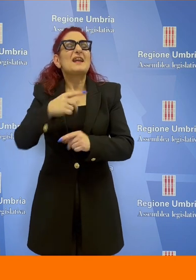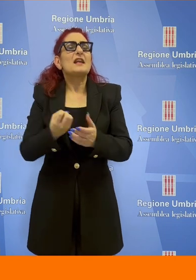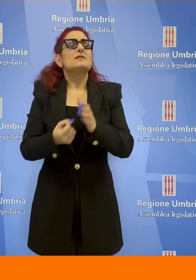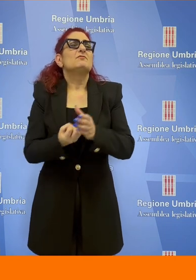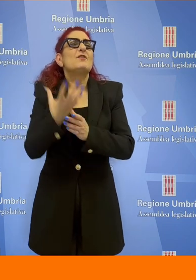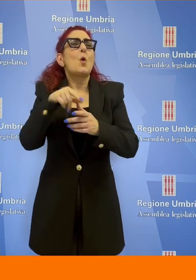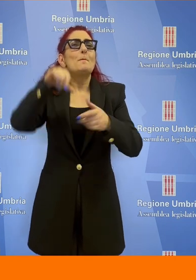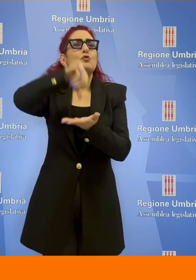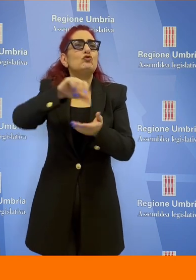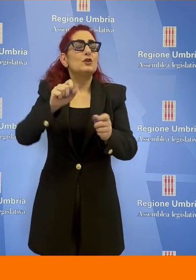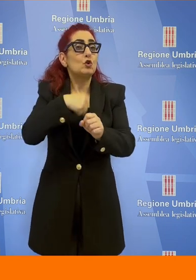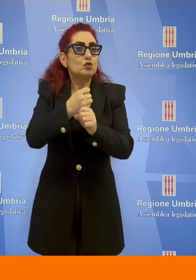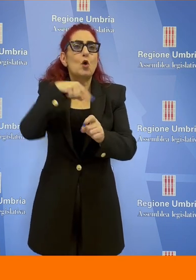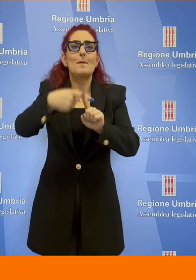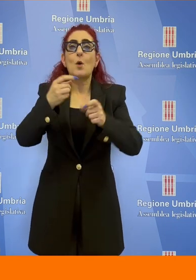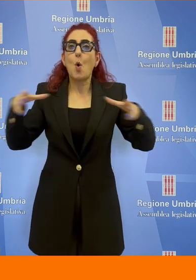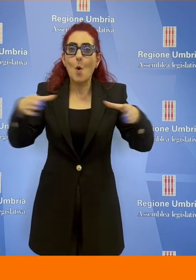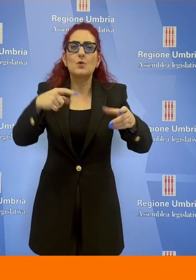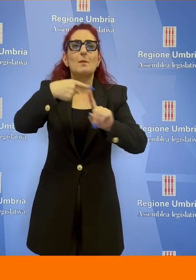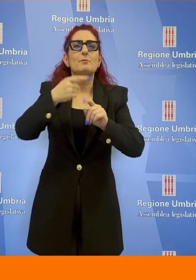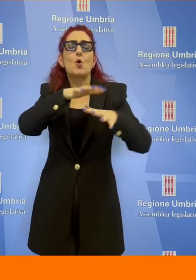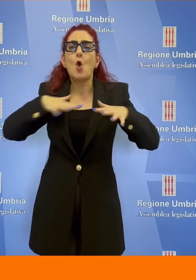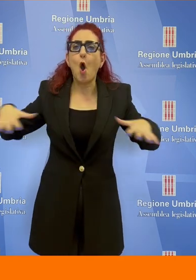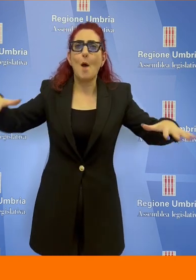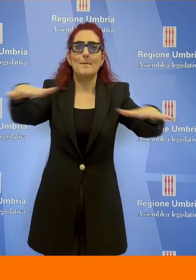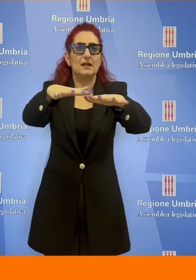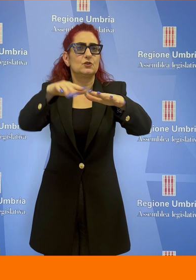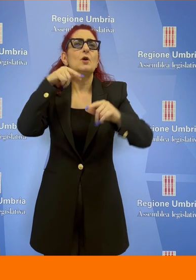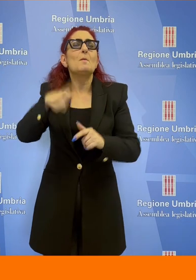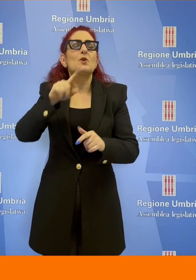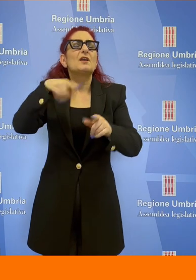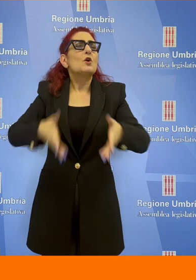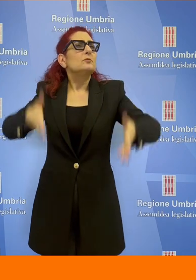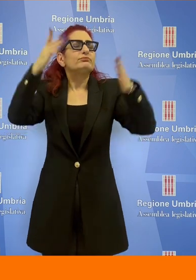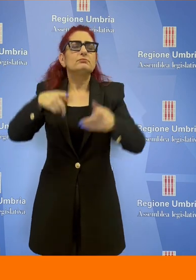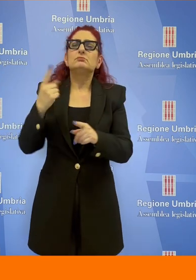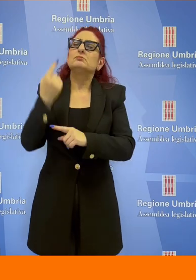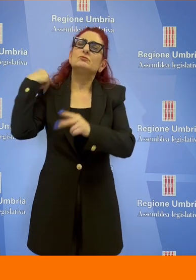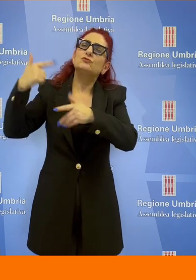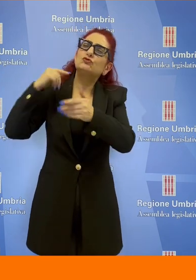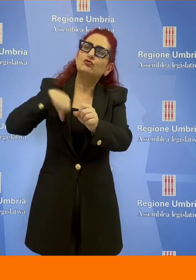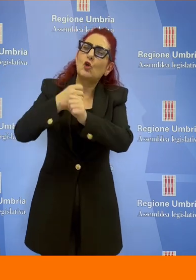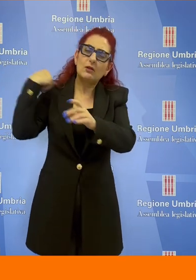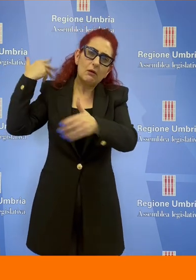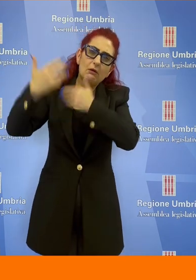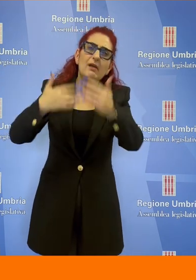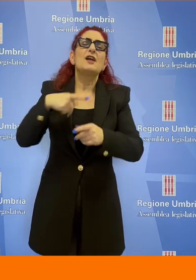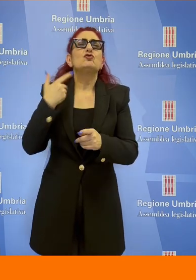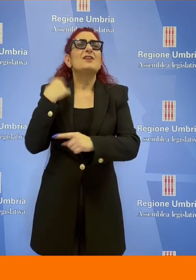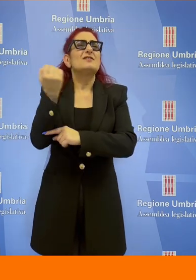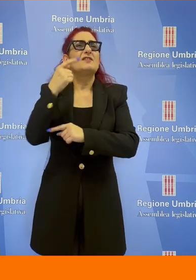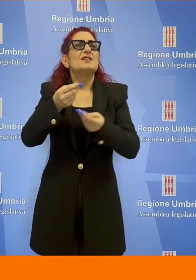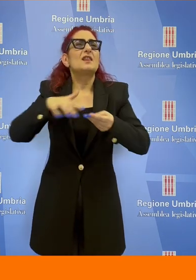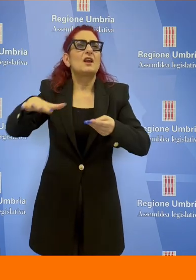centro storico della comunità di tutto il comprensorio perché è una struttura che storicamente ospita servizi territoriali fondamentali proprio per